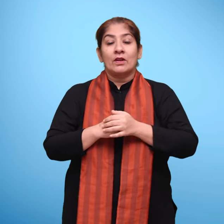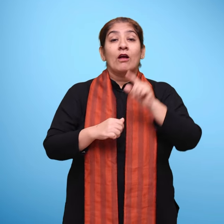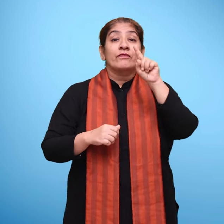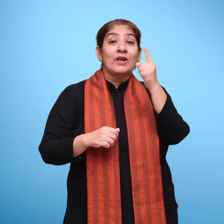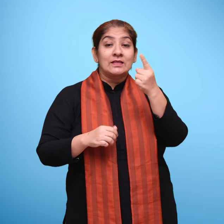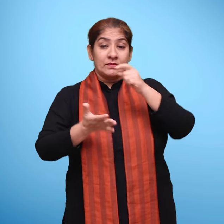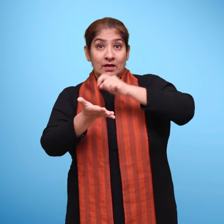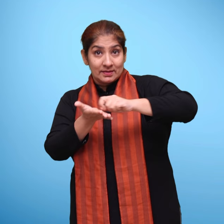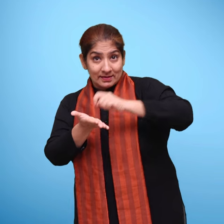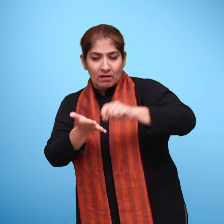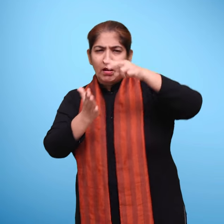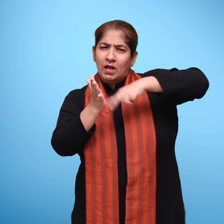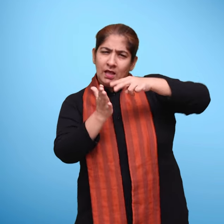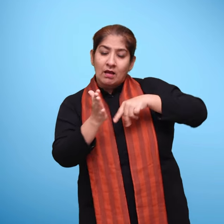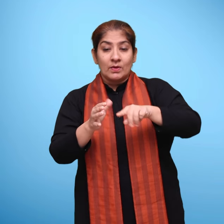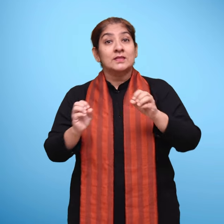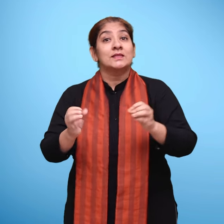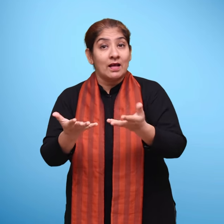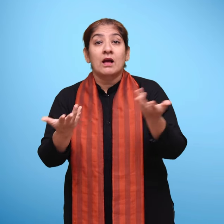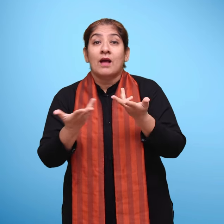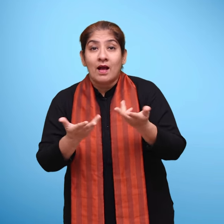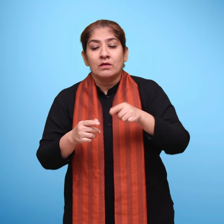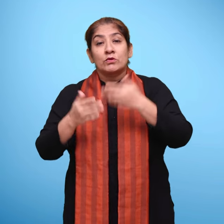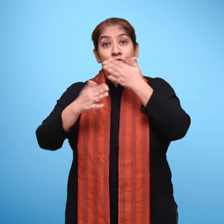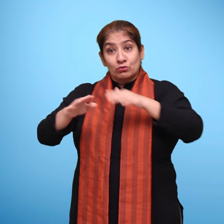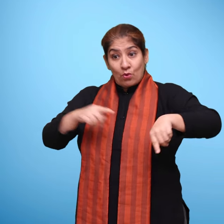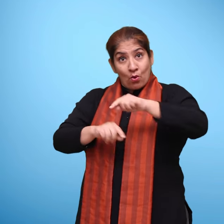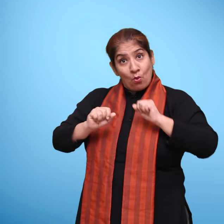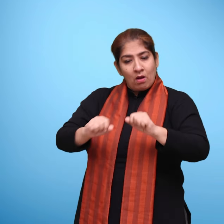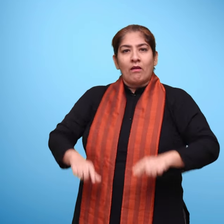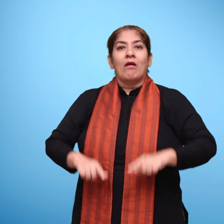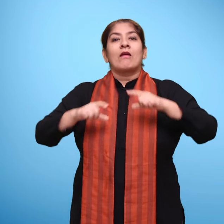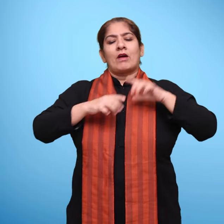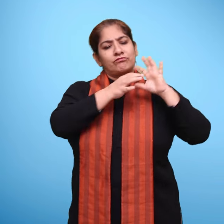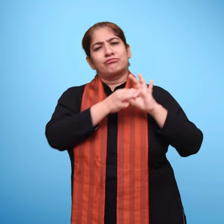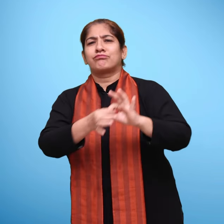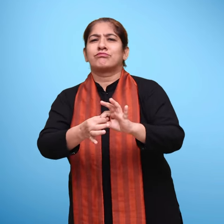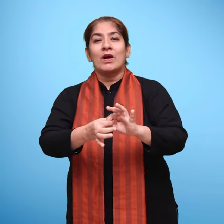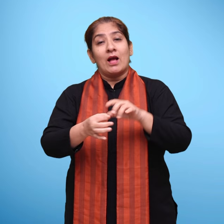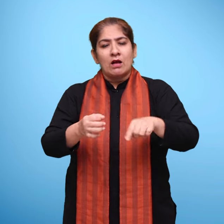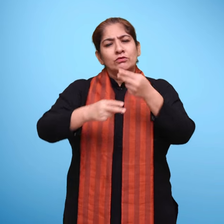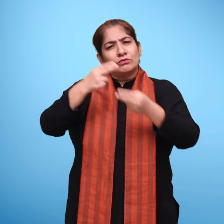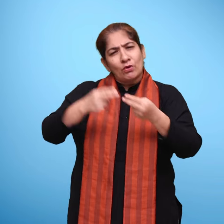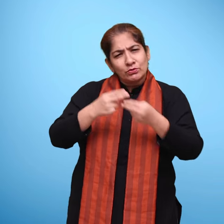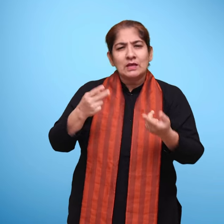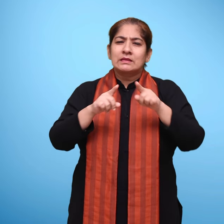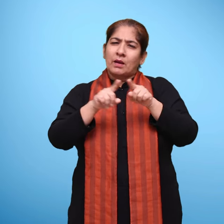पहला, पढ़ने लिखने की शुरुआत के लिए बच्चों के जीवन से जुड़ी बातों को आधार बनाया गया है जिससे ये प्रक्रिया